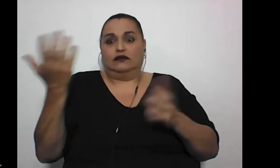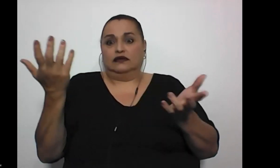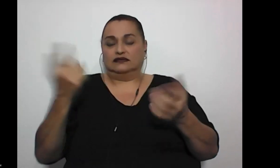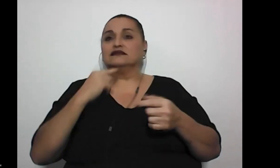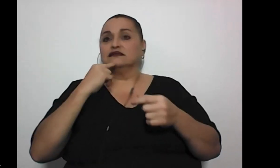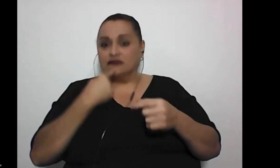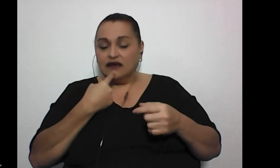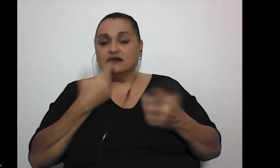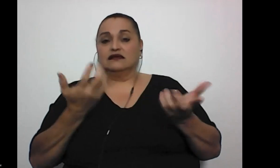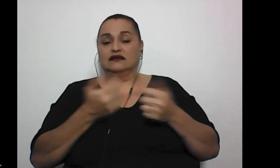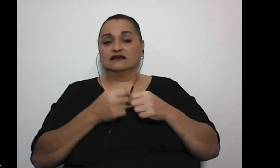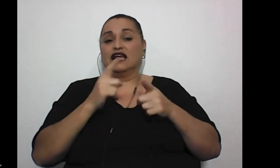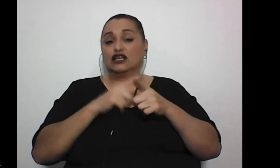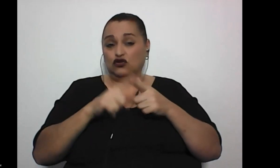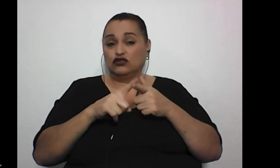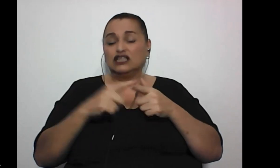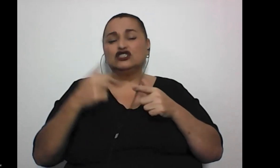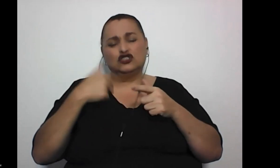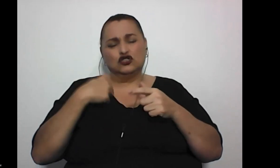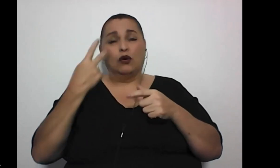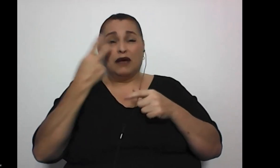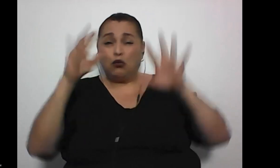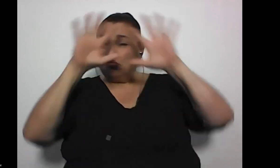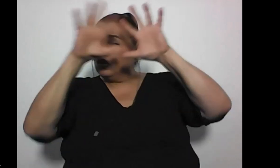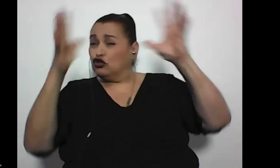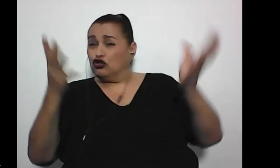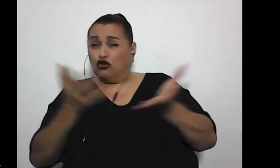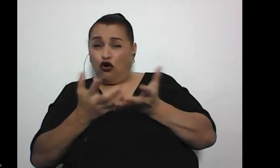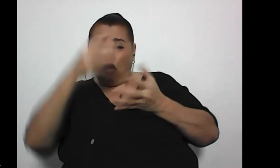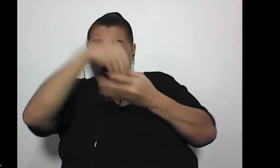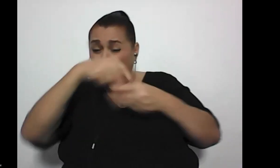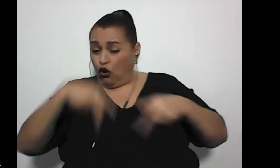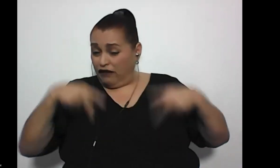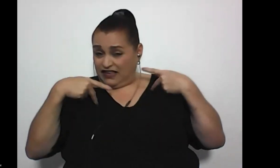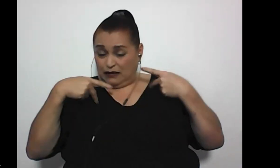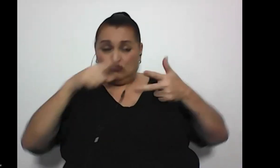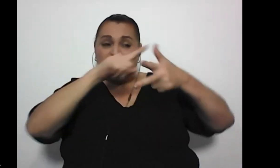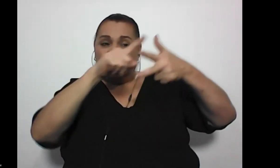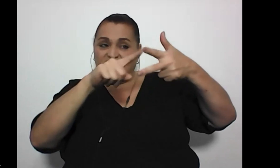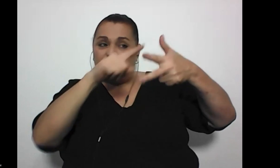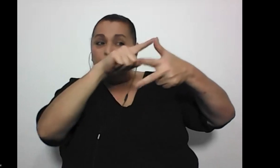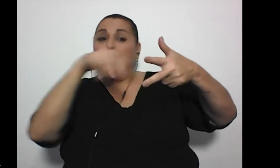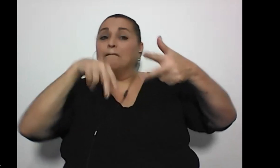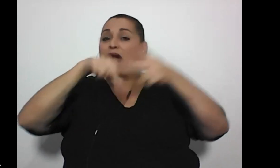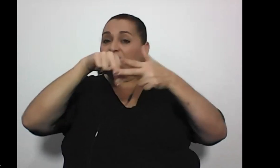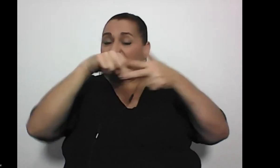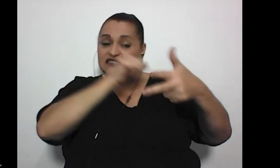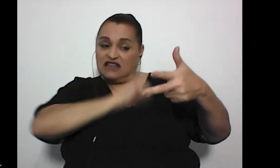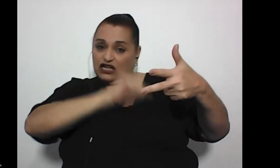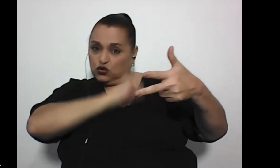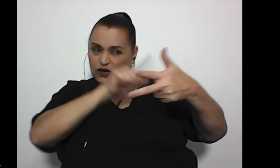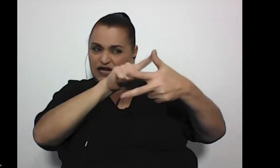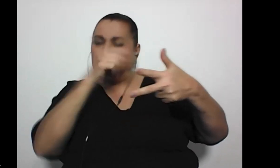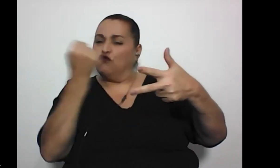serias. Entonces, yo lo englobaría dentro de todo lo que vivimos todos los días en esos tres grupos, barreras actitudinales que son